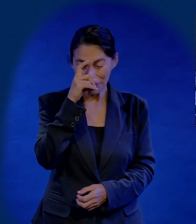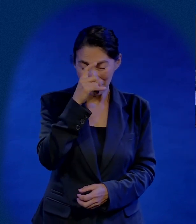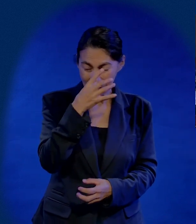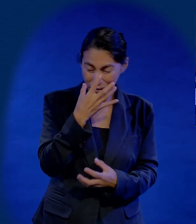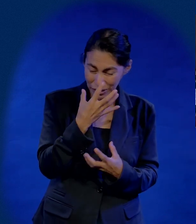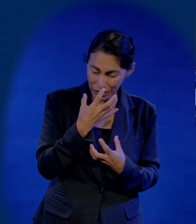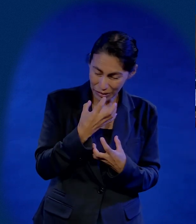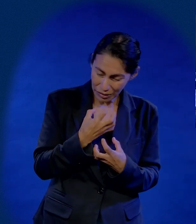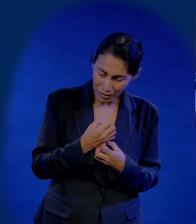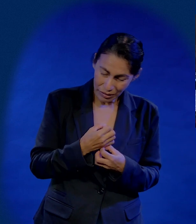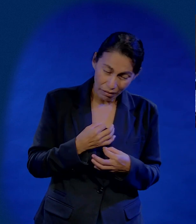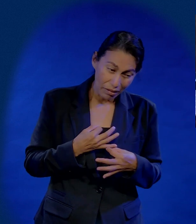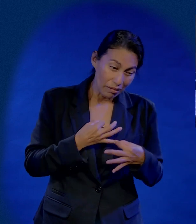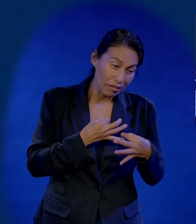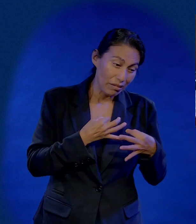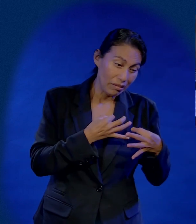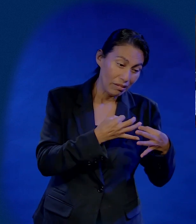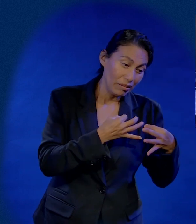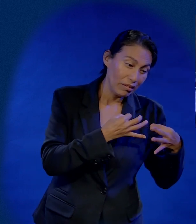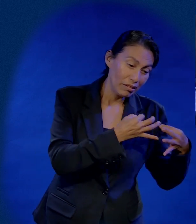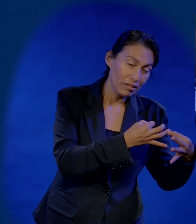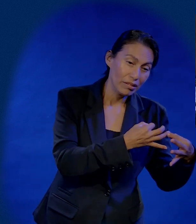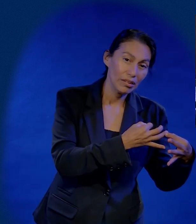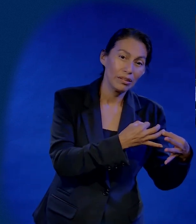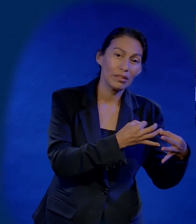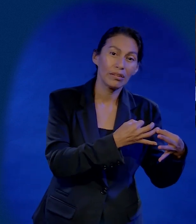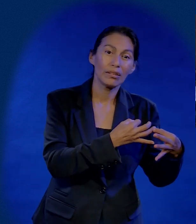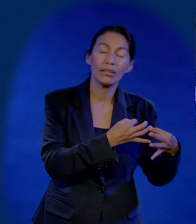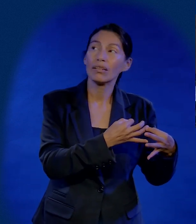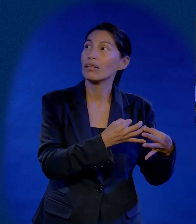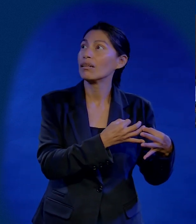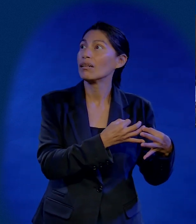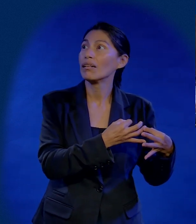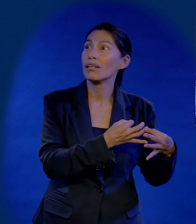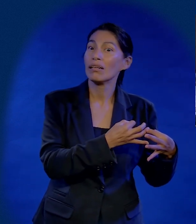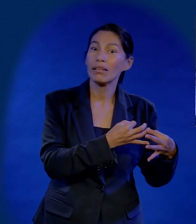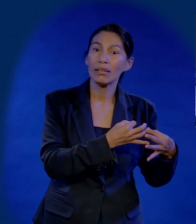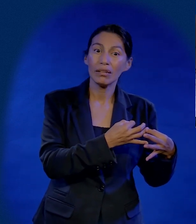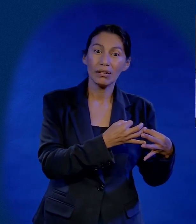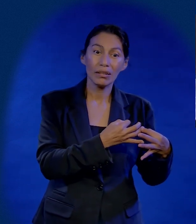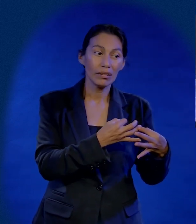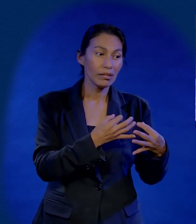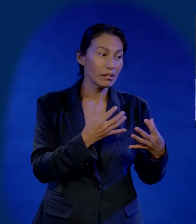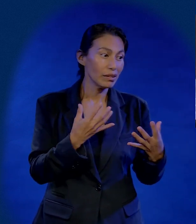En tristes horas De gran tentación